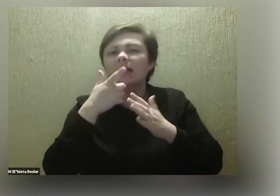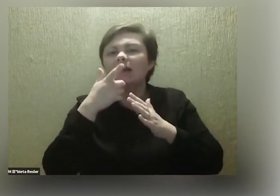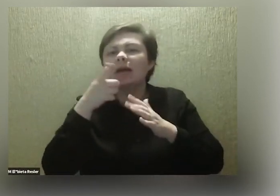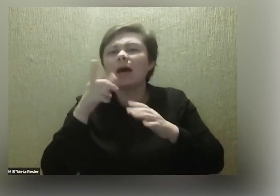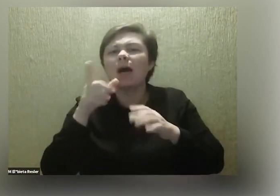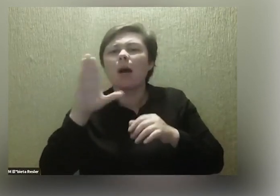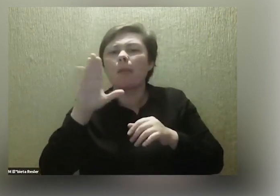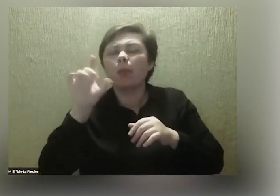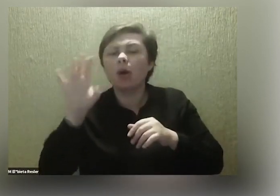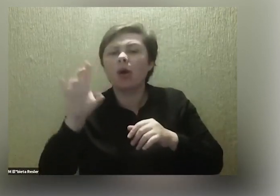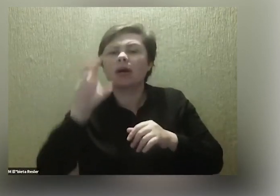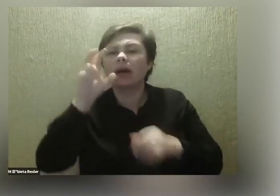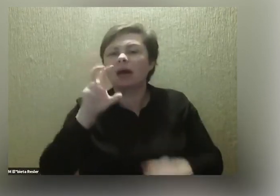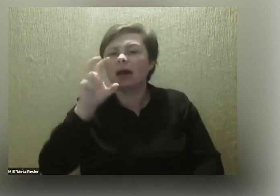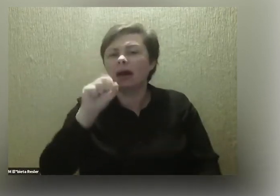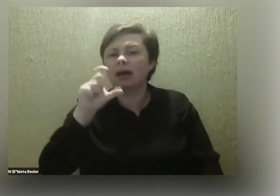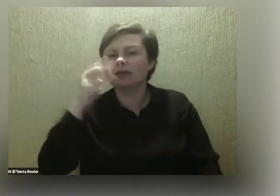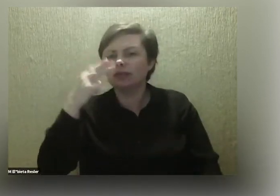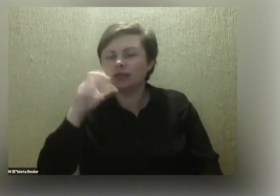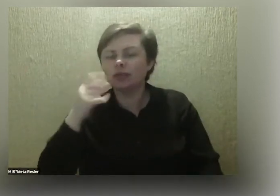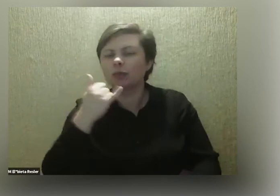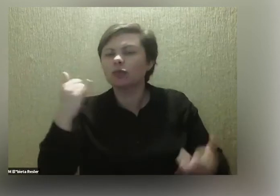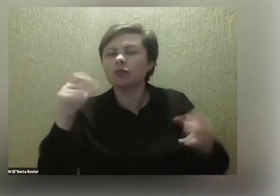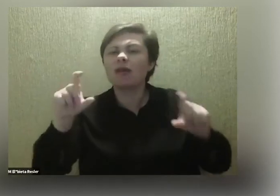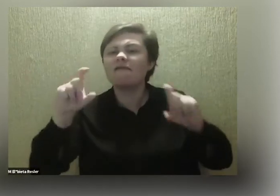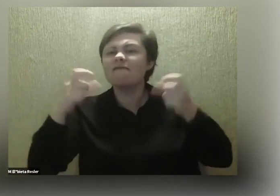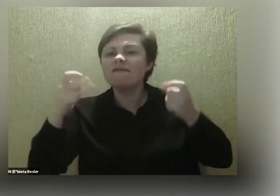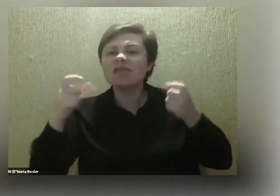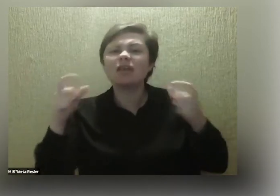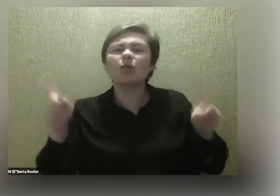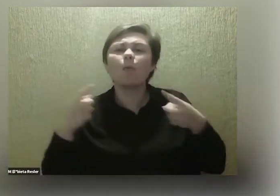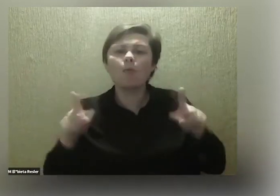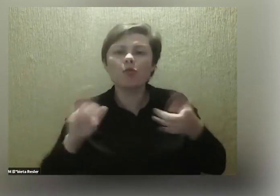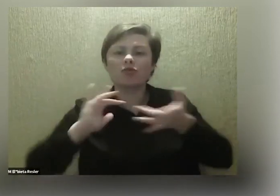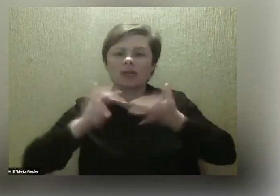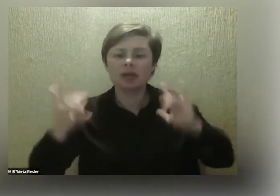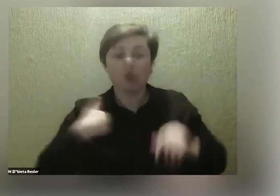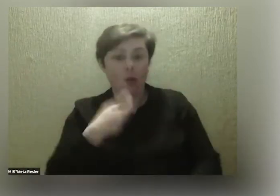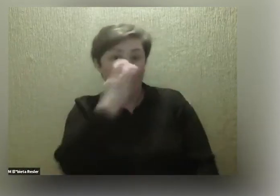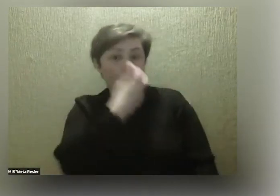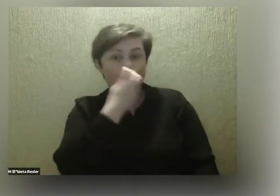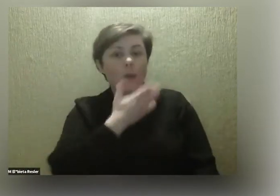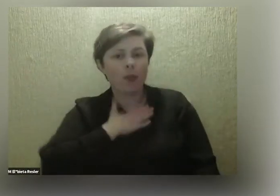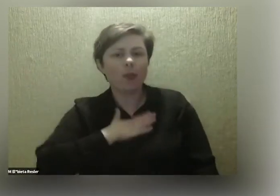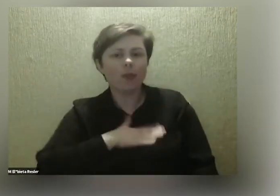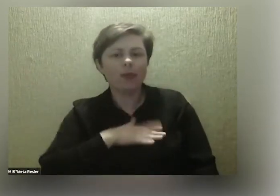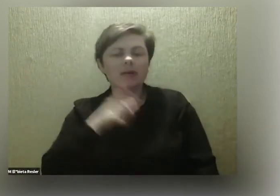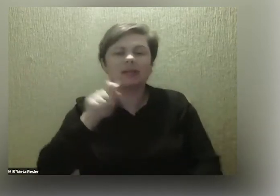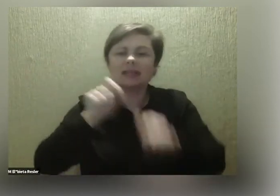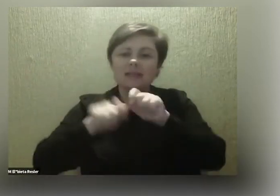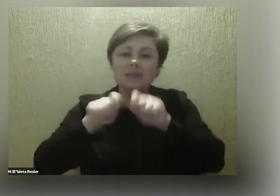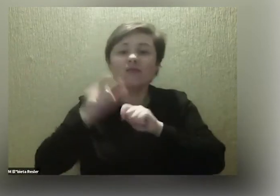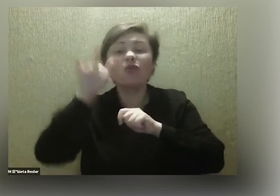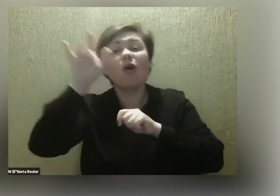blogu Bartka Chacińskiego dość często się pojawia lista różnych wydarzeń muzycznych online, bo to mnie najbardziej interesuje. I tam sobie sprawdzam, czy coś